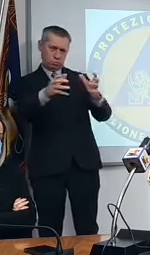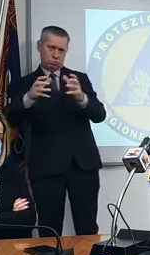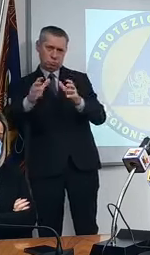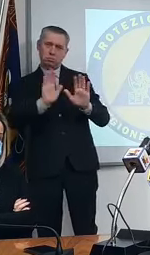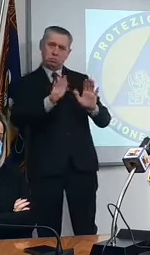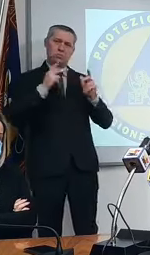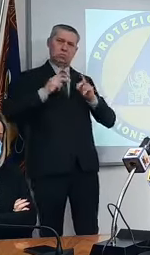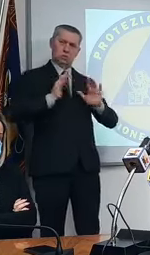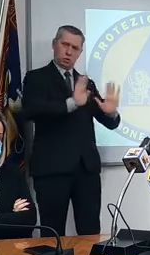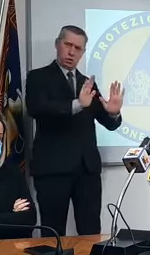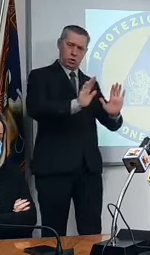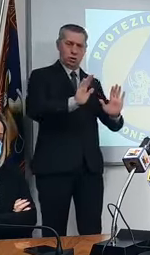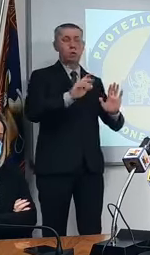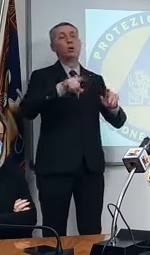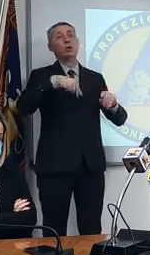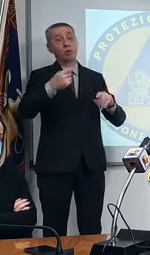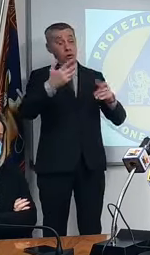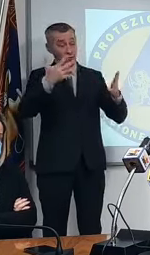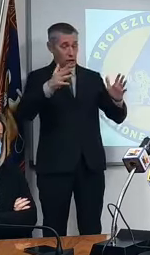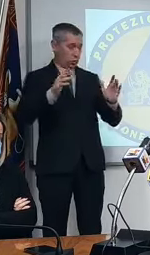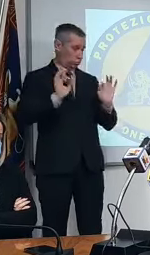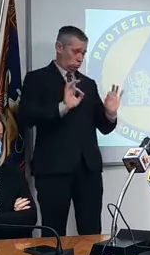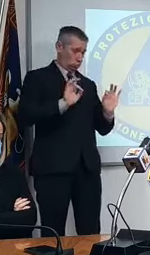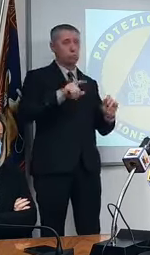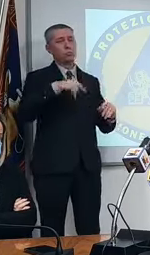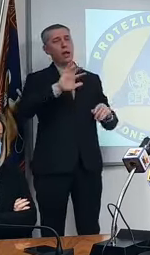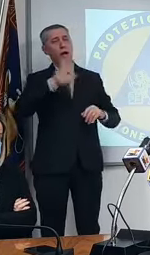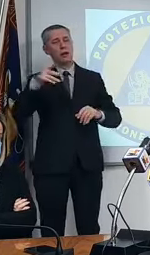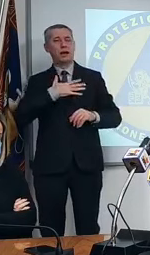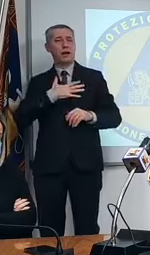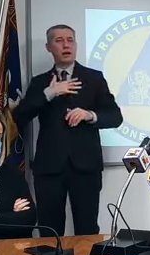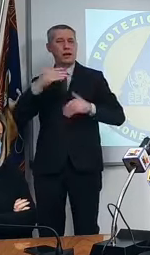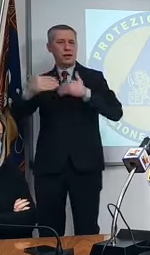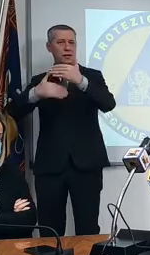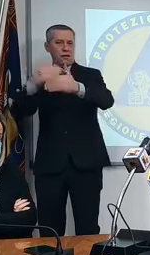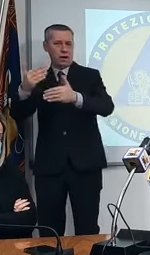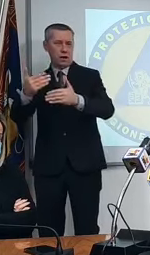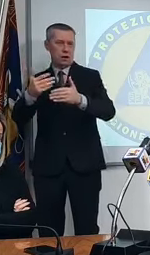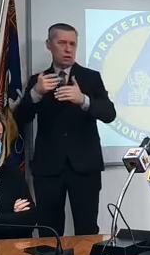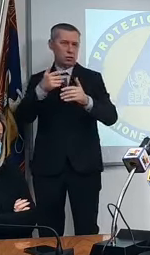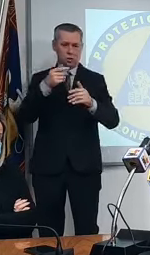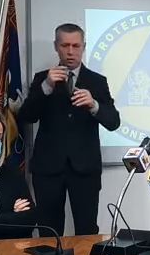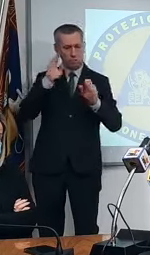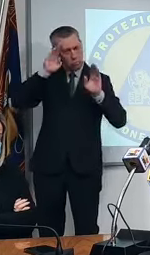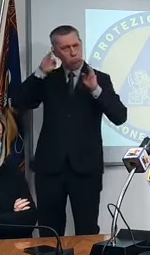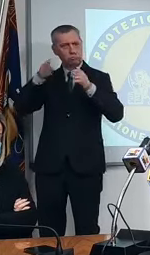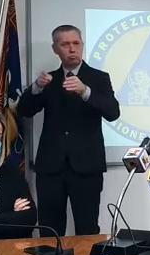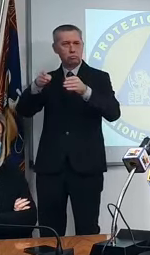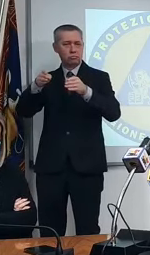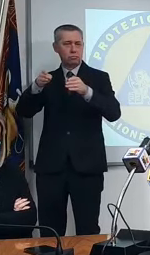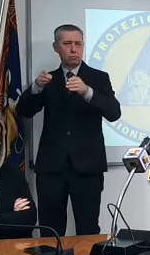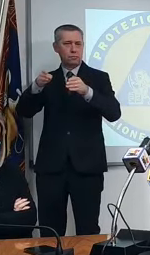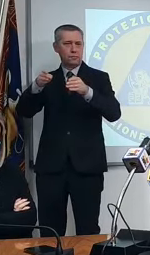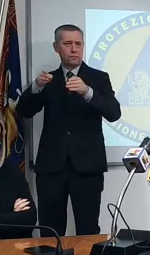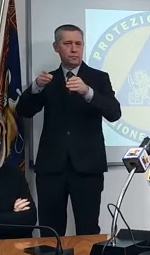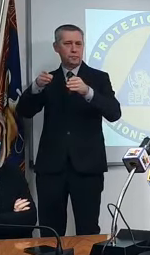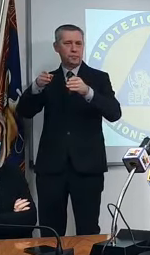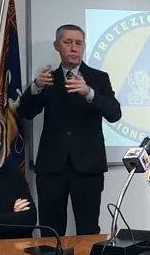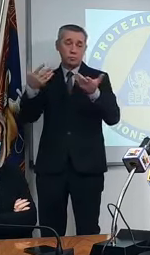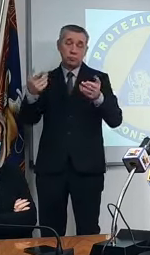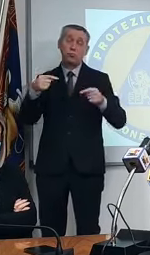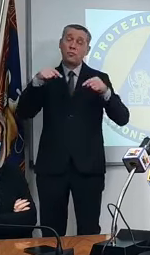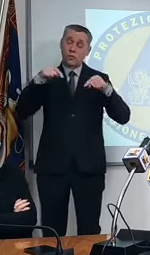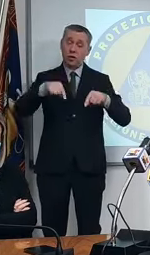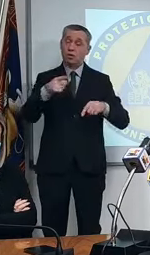vaccinazioni io penso anche che ci debba essere un nuovo rinascimento per l'economia perché abbiamo sofferto troppo